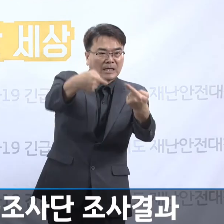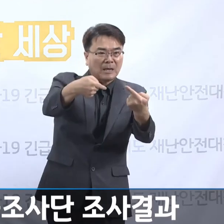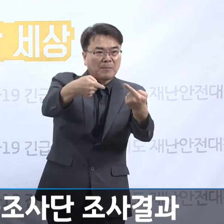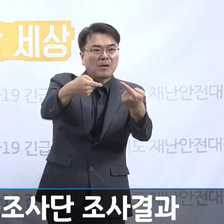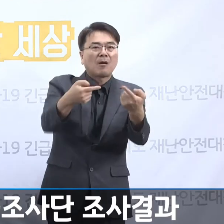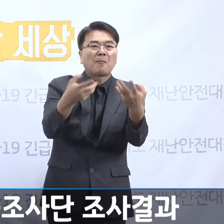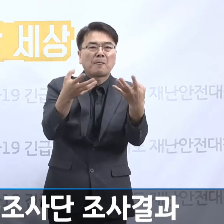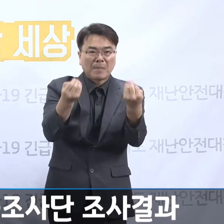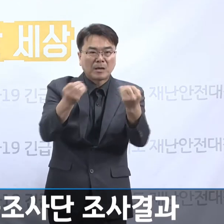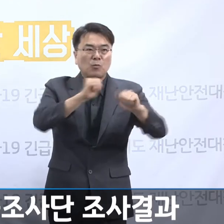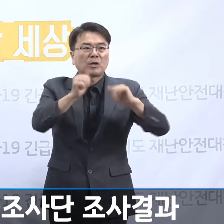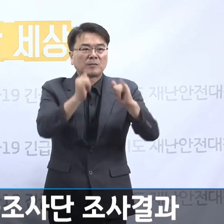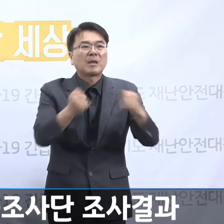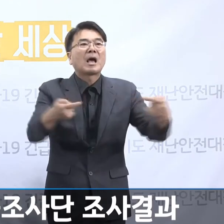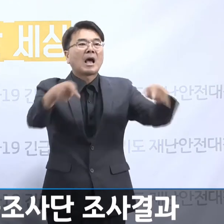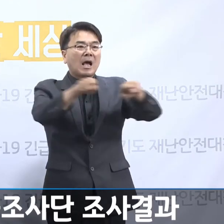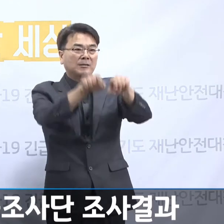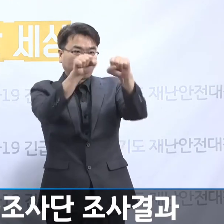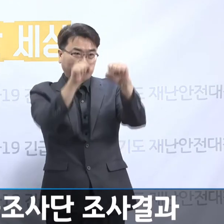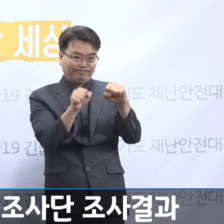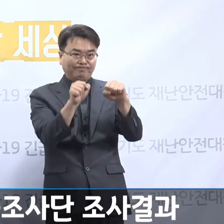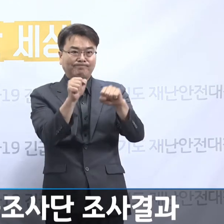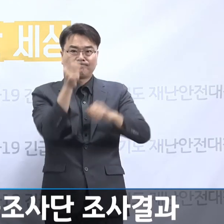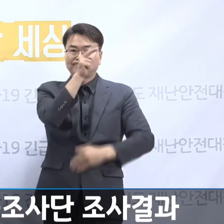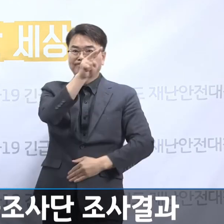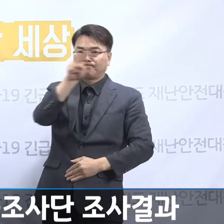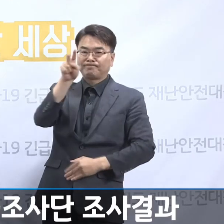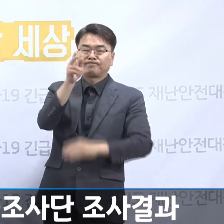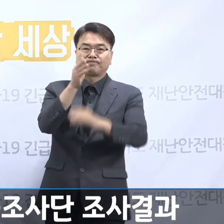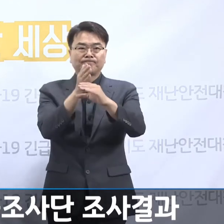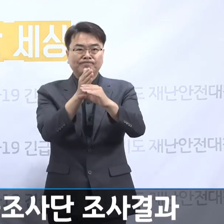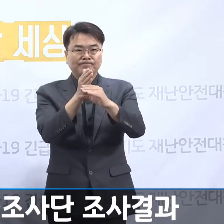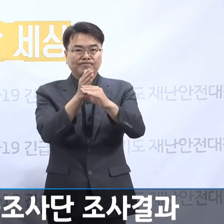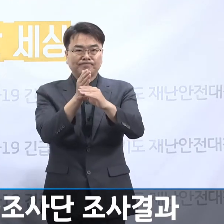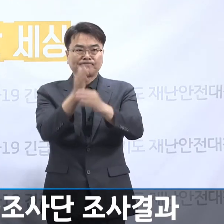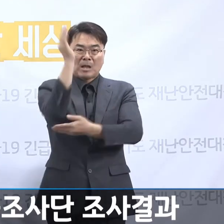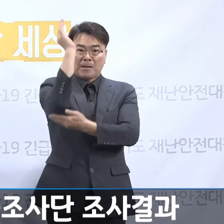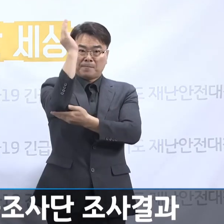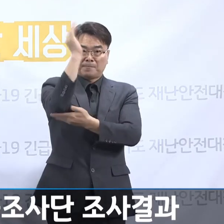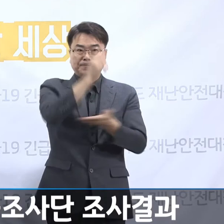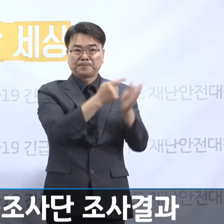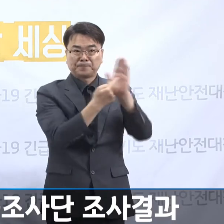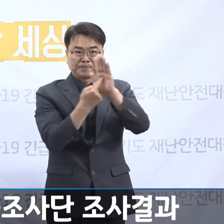같이 참석하고 계십니다. 기자회견문을 같이 보도록 하겠습니다.